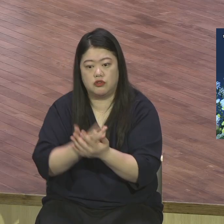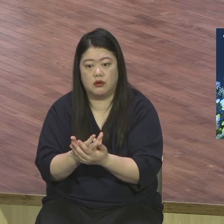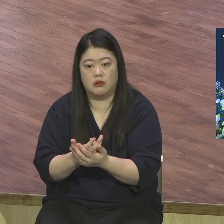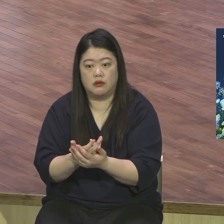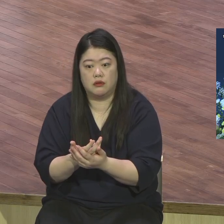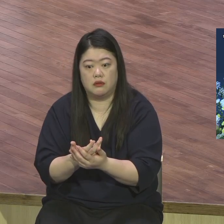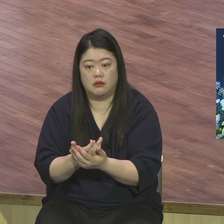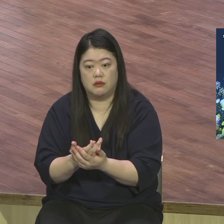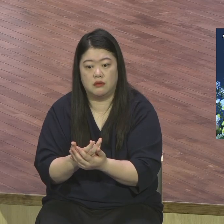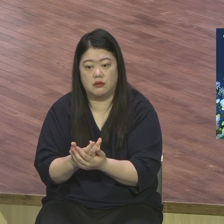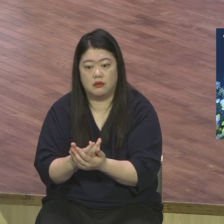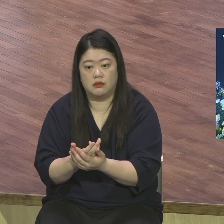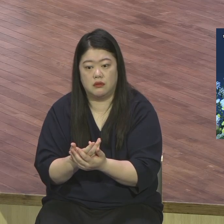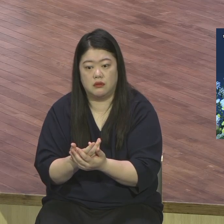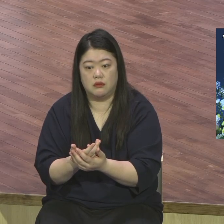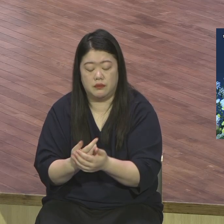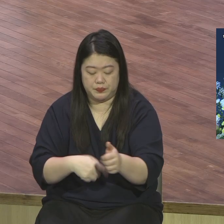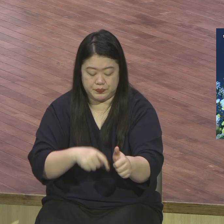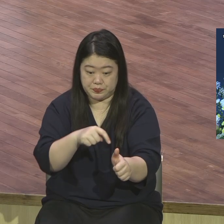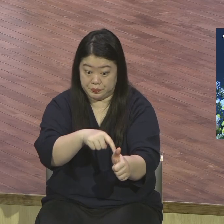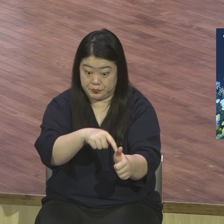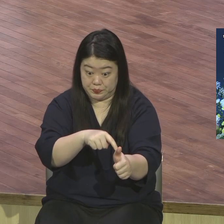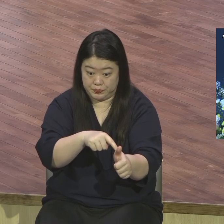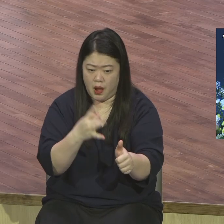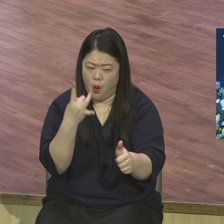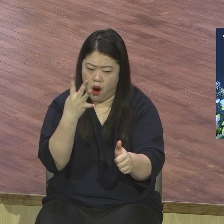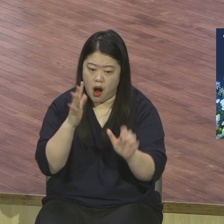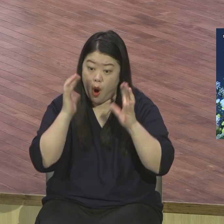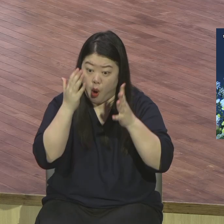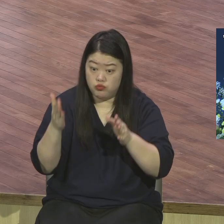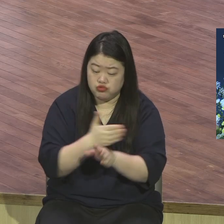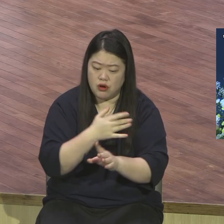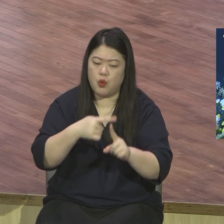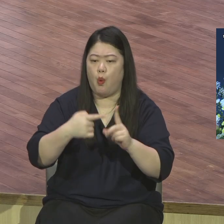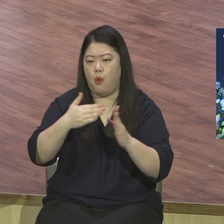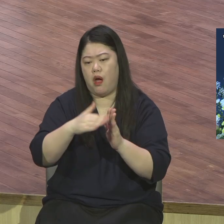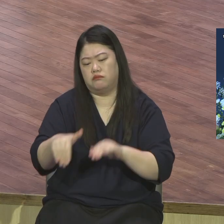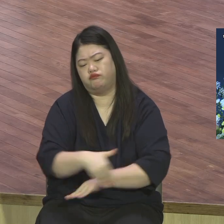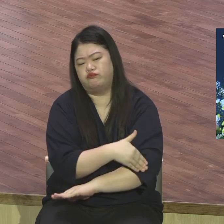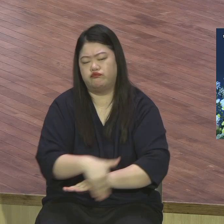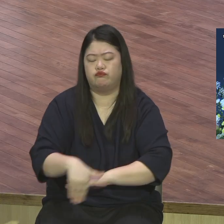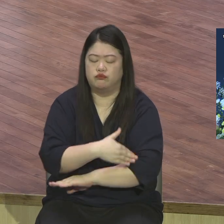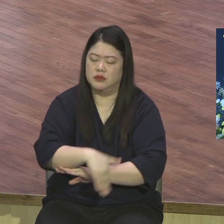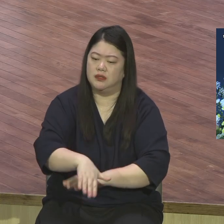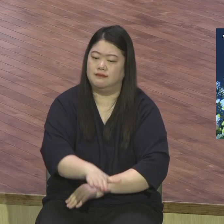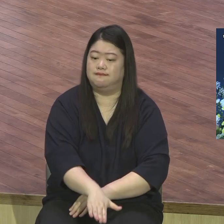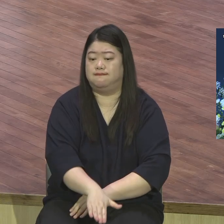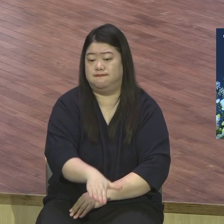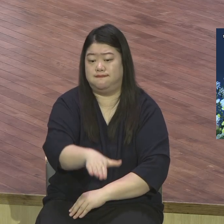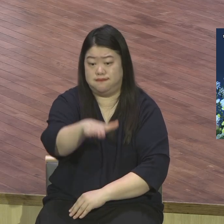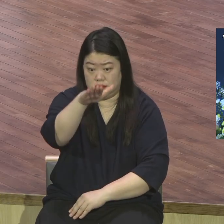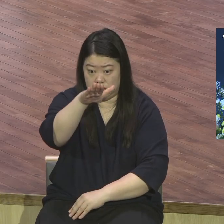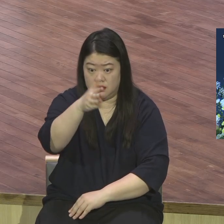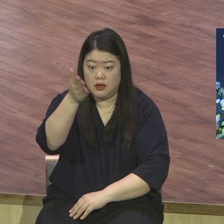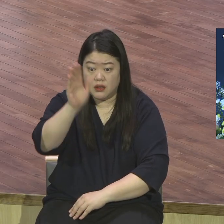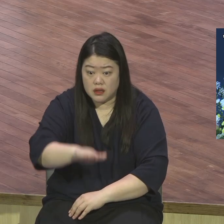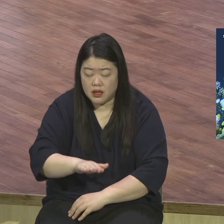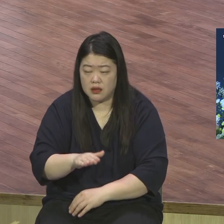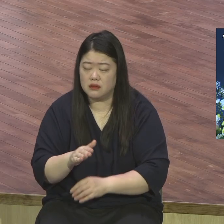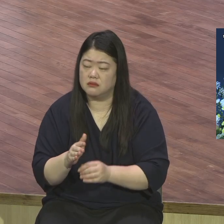이 진젠돌프는 믿음의 가정에서 그렇게 자랐지만은 불타는 보금에 대한